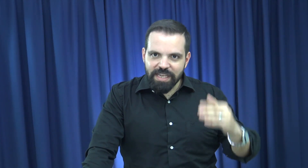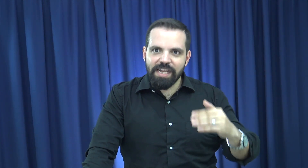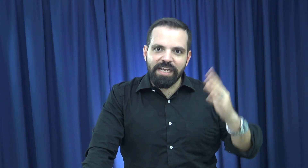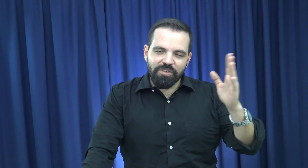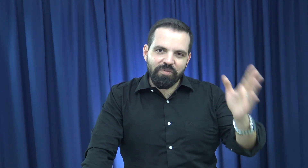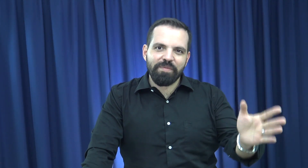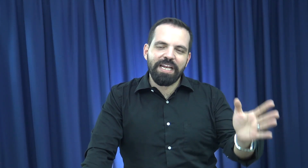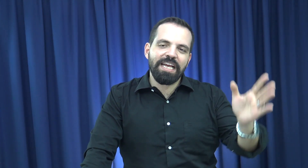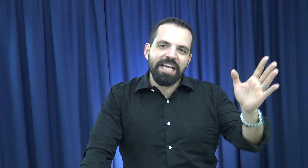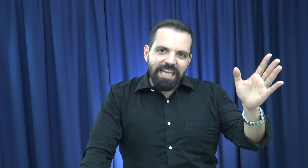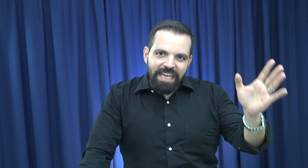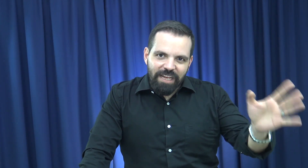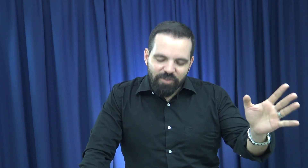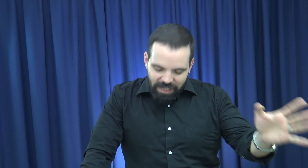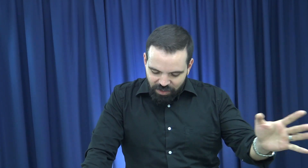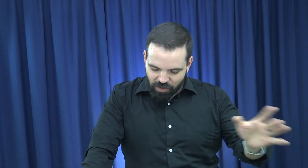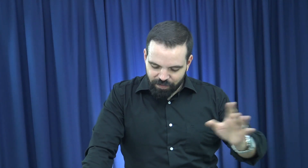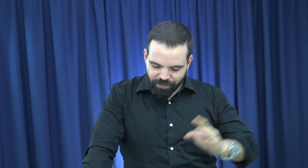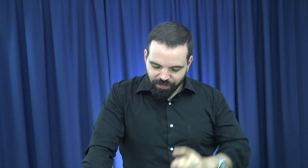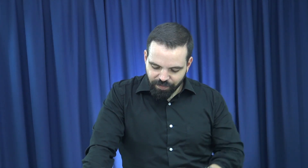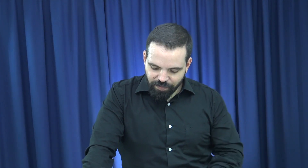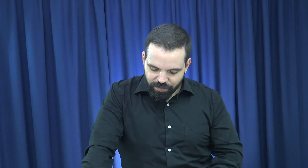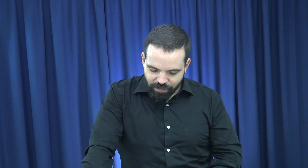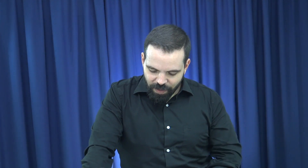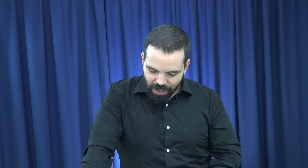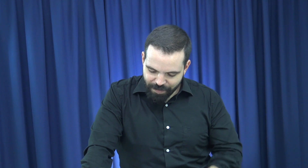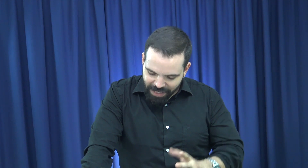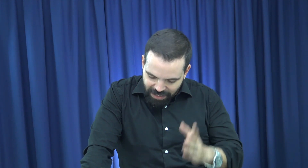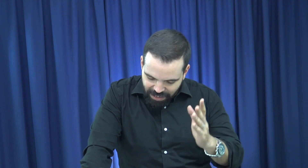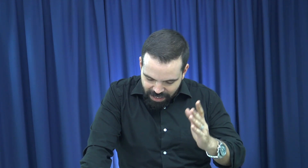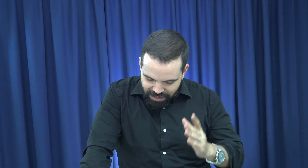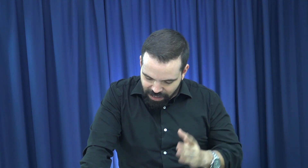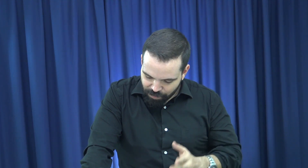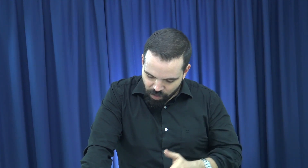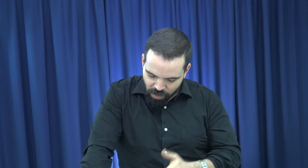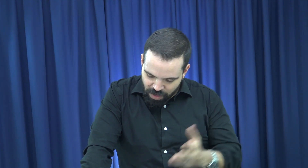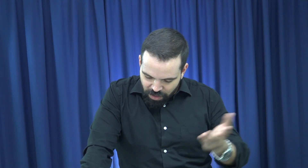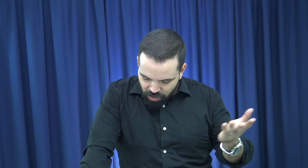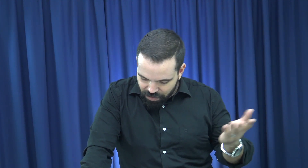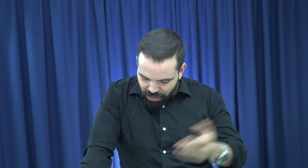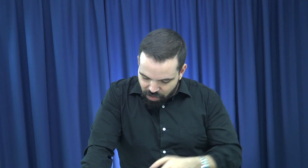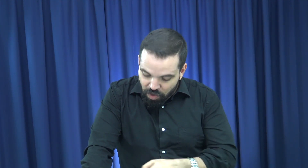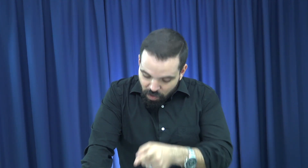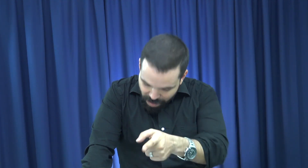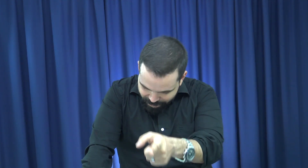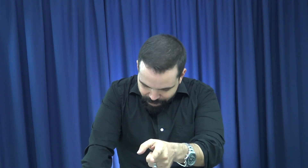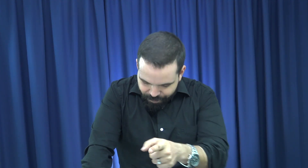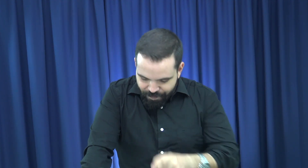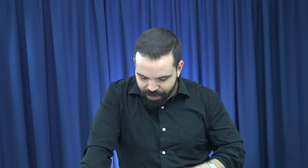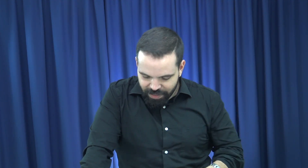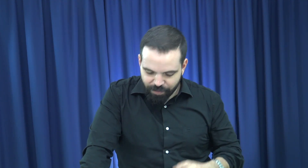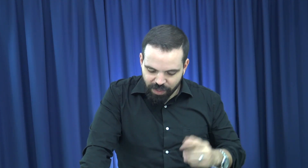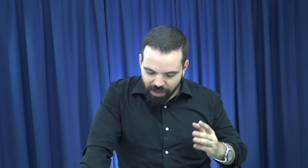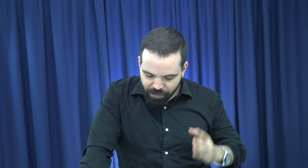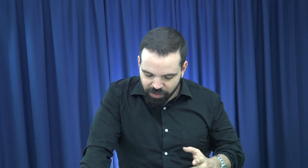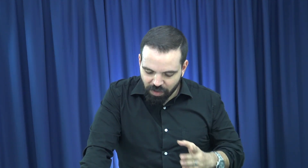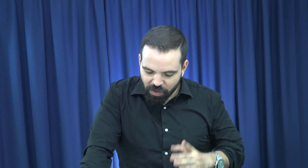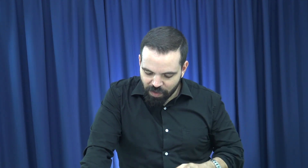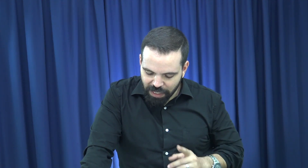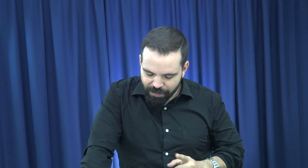días y la de su familia en oración. A me encanta el Salmo 91.9. Dice, porque has puesto a Jehová, que